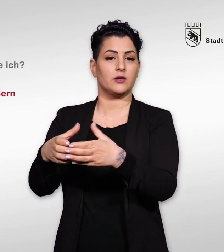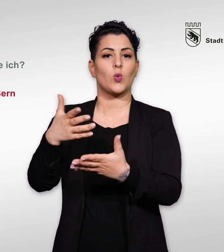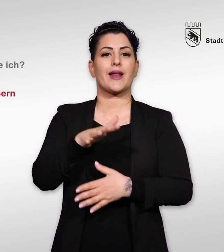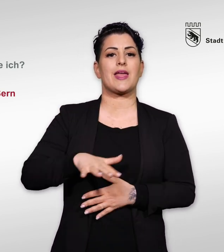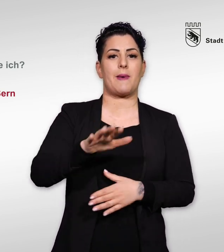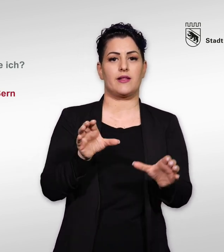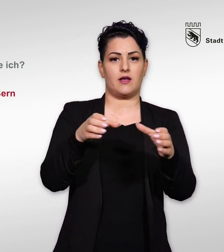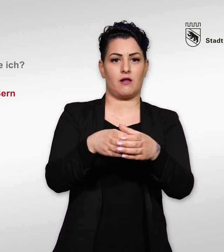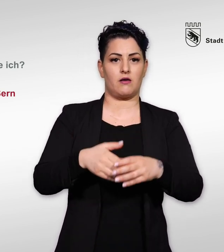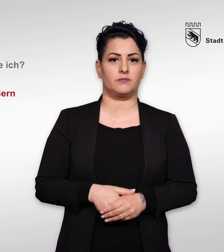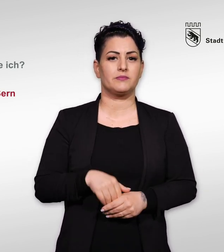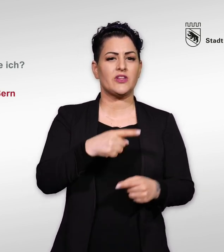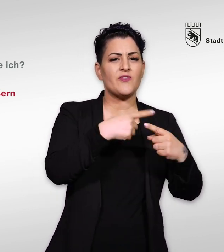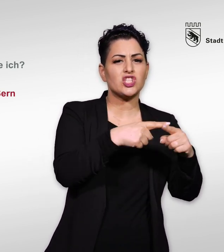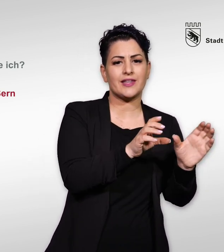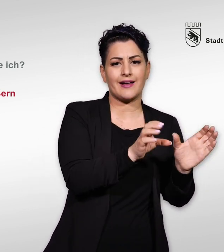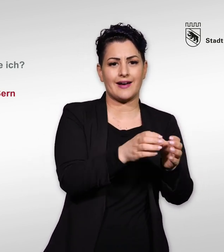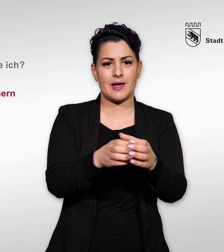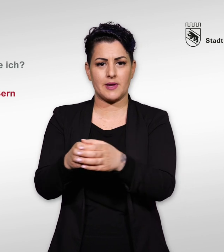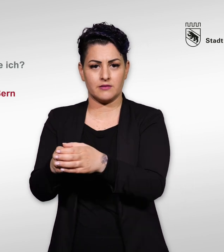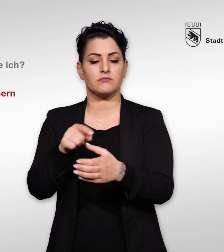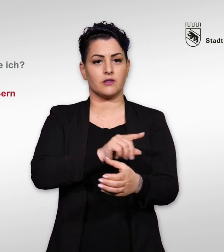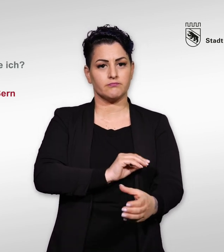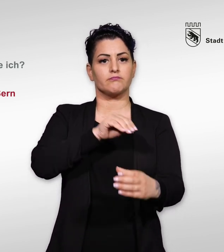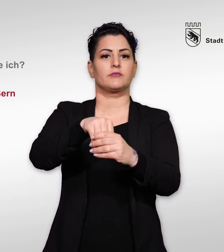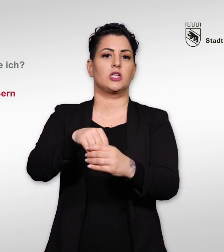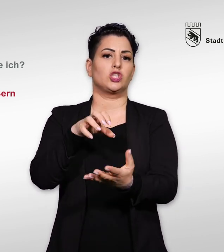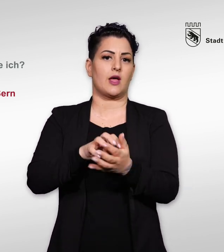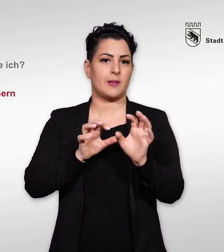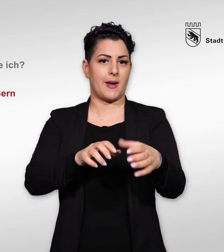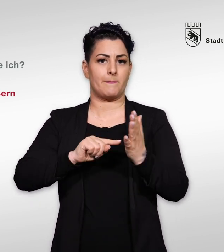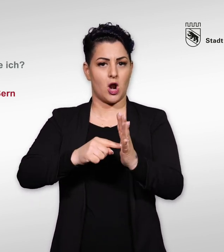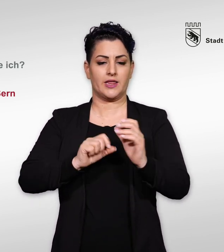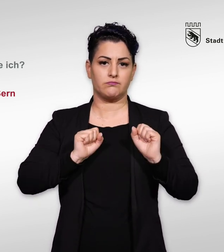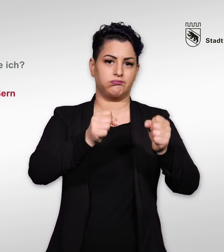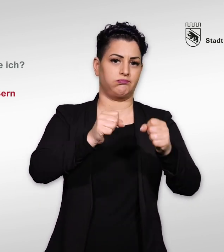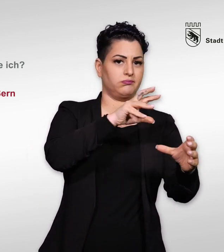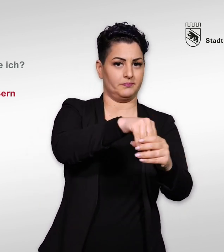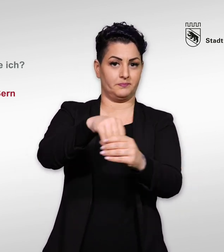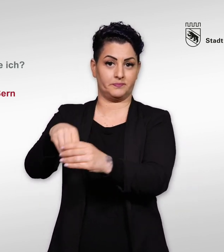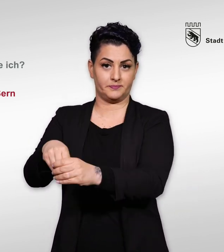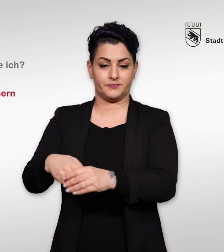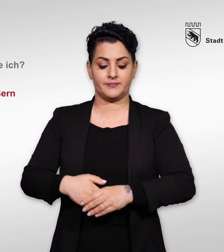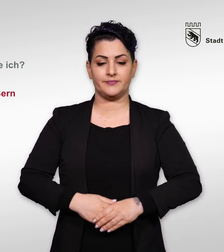oder den Gemeinderat wählen. Das sind verschiedene Gremien, die die Stadt Bern politisch führen.